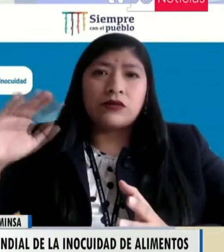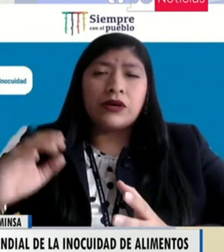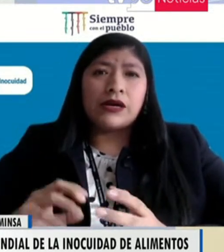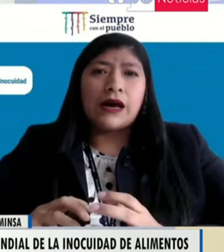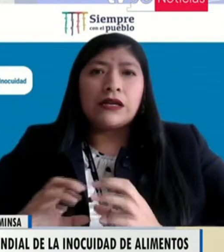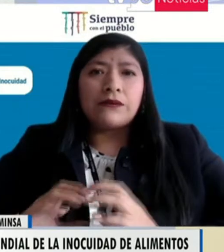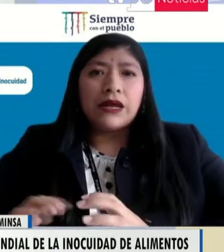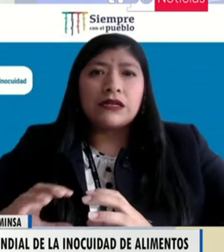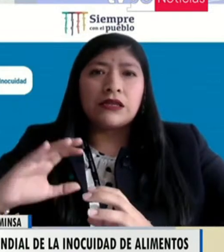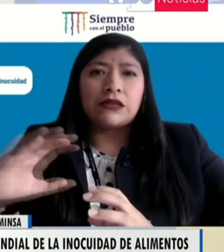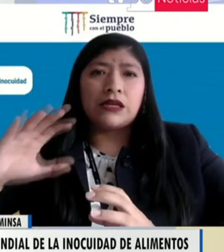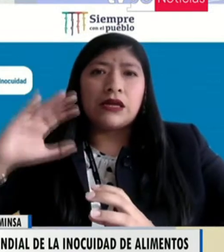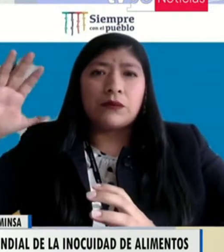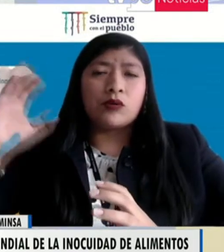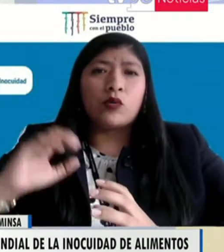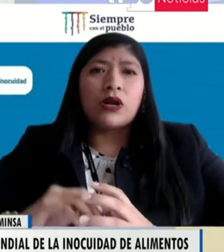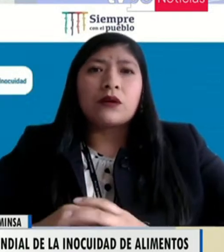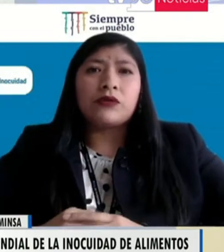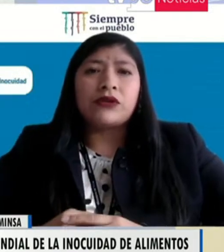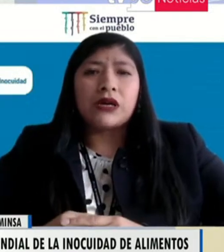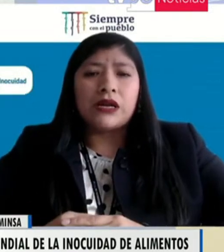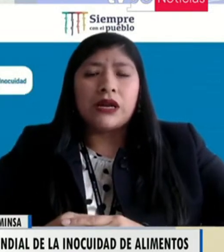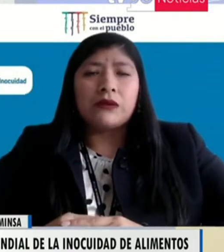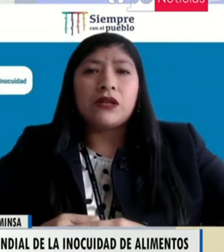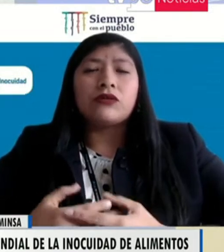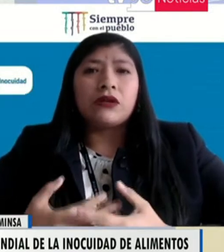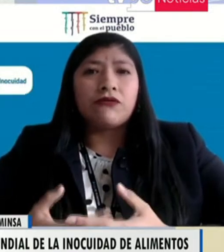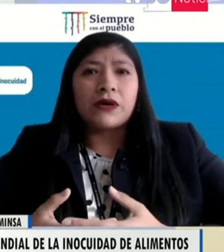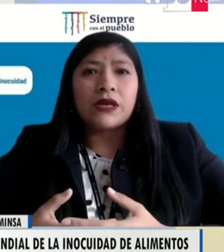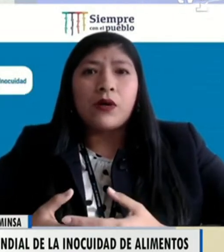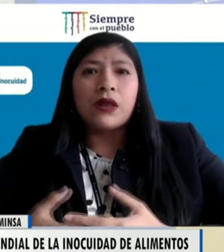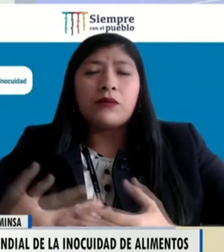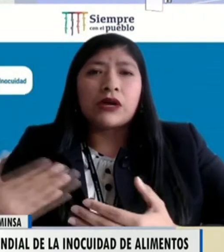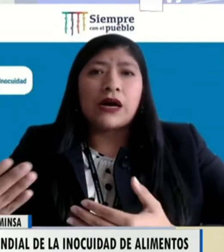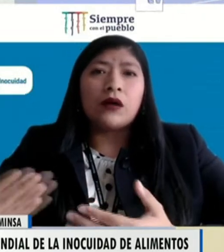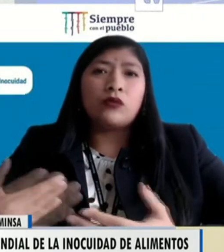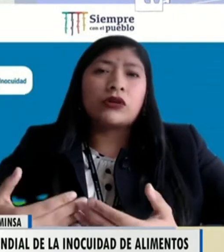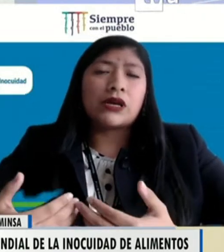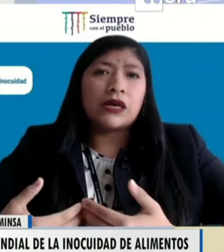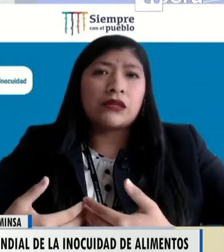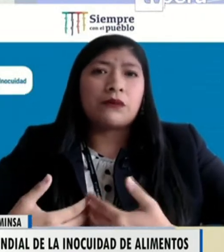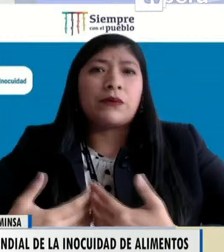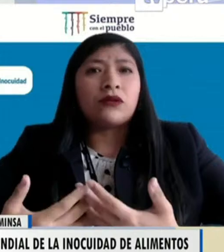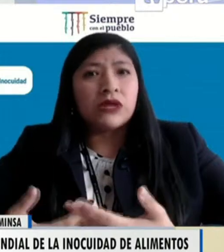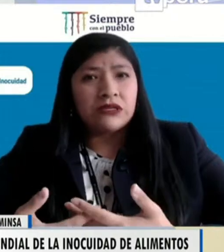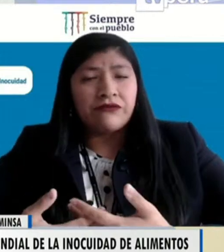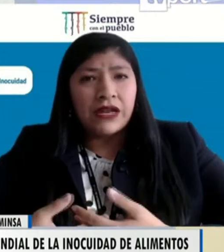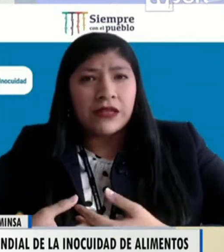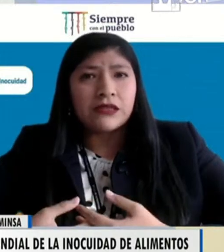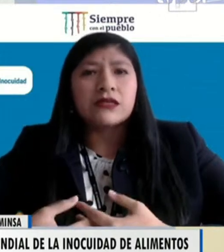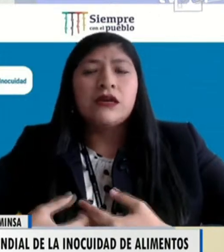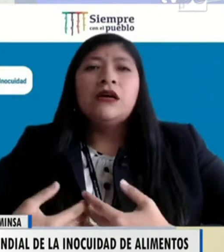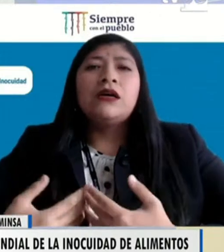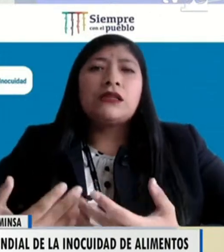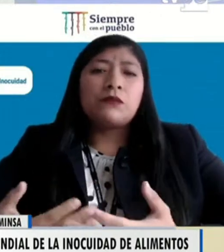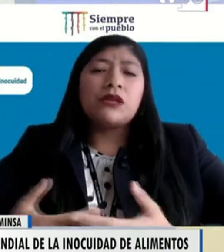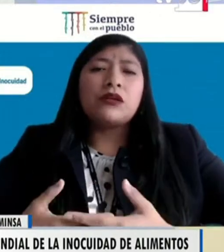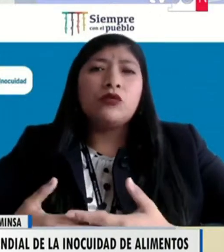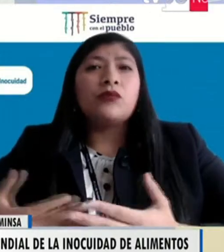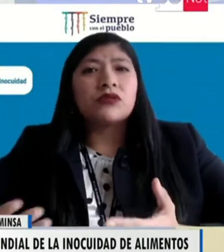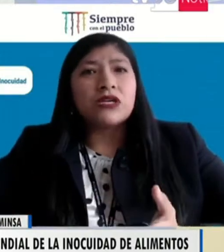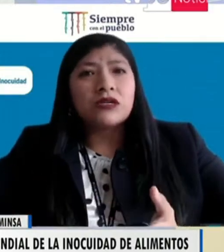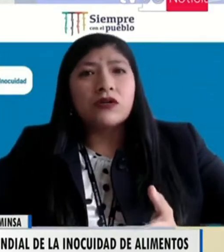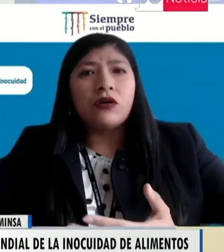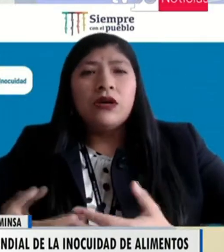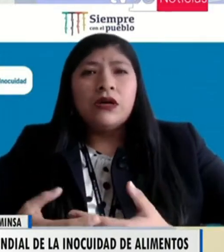niveles, ¿no? En cada nivel se tiene que procurar poner el alimento de forma adecuada porque cada uno requiere temperaturas diferentes. Y